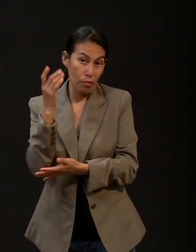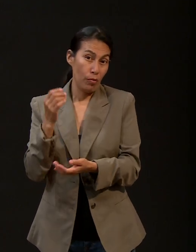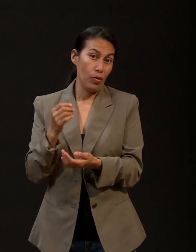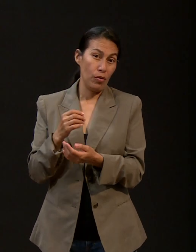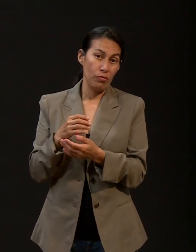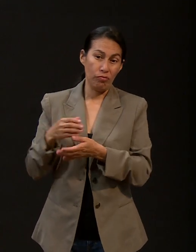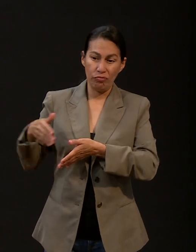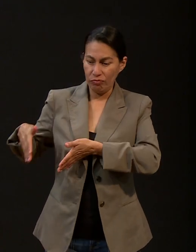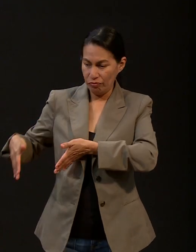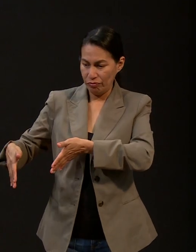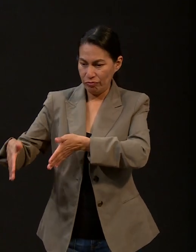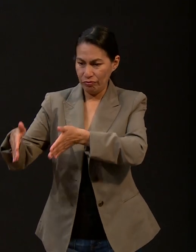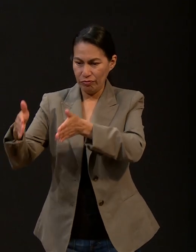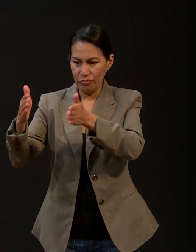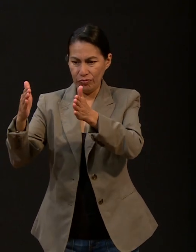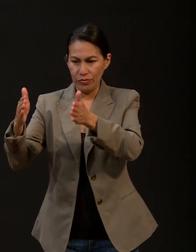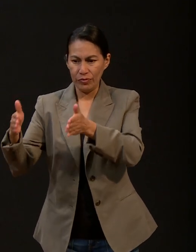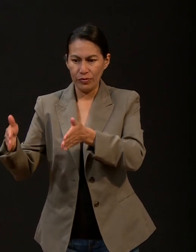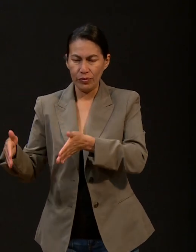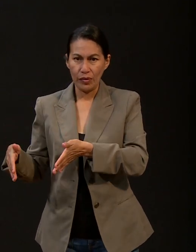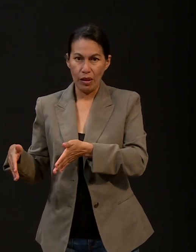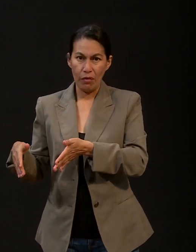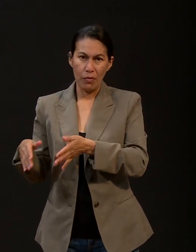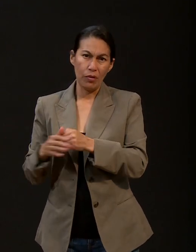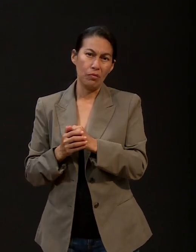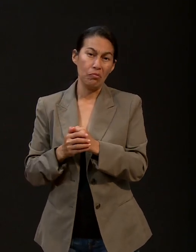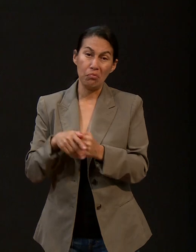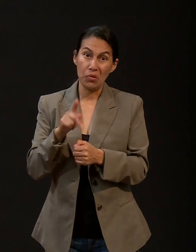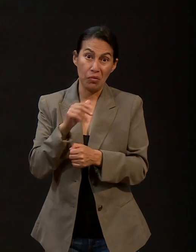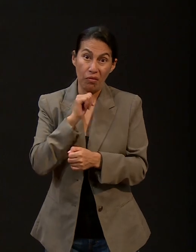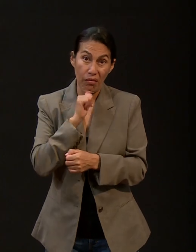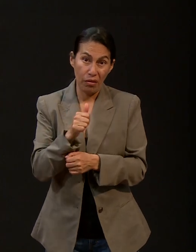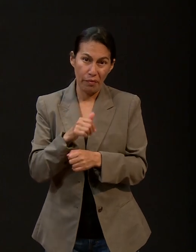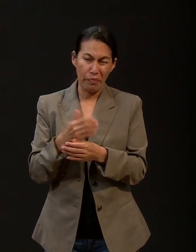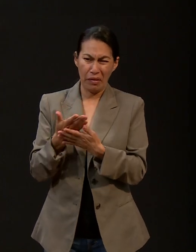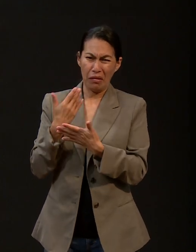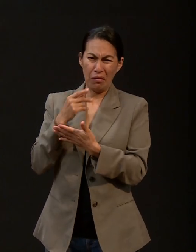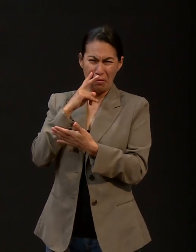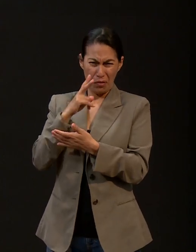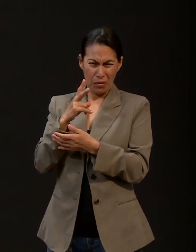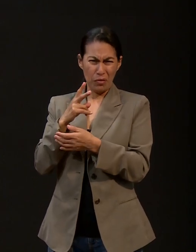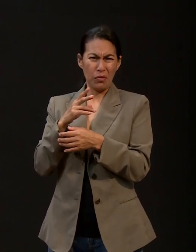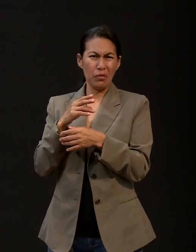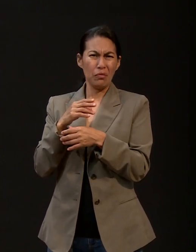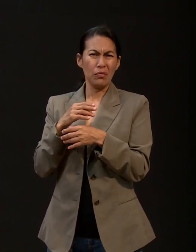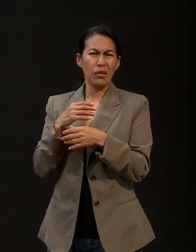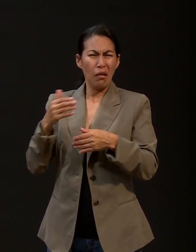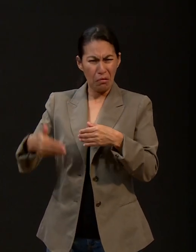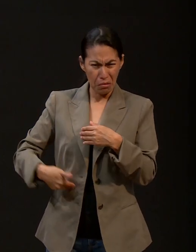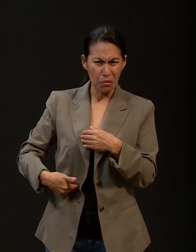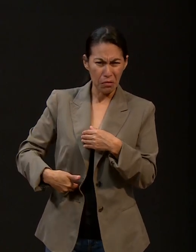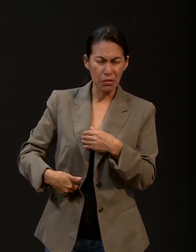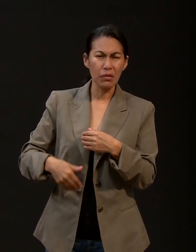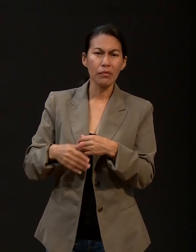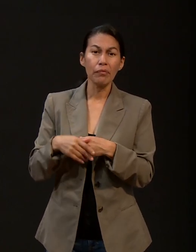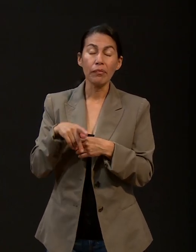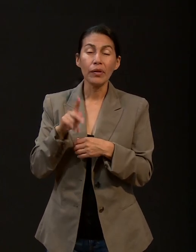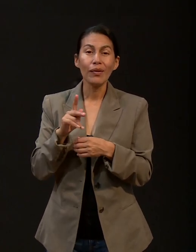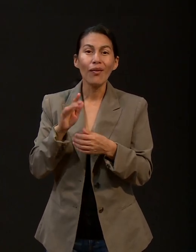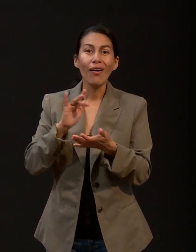el centro, que ya previamente habíamos visto dos accidentes, por lo menos. Entonces, gracias a Dios, el carro se detuvo